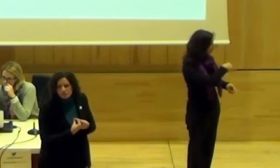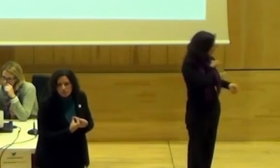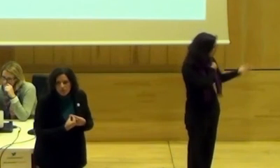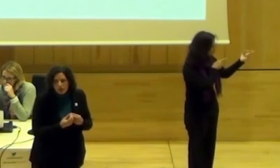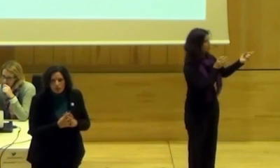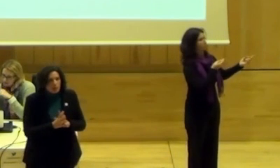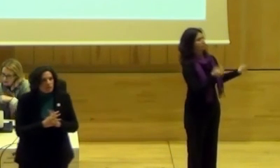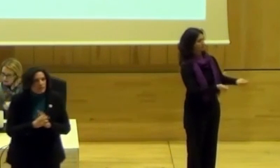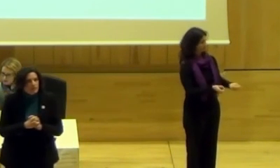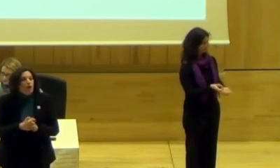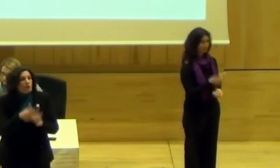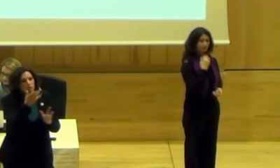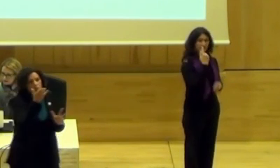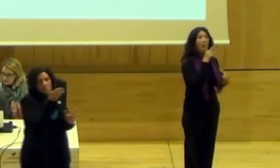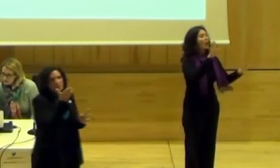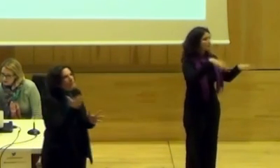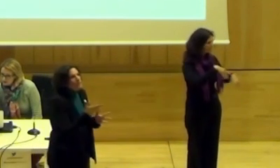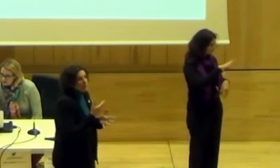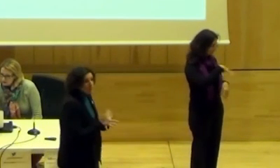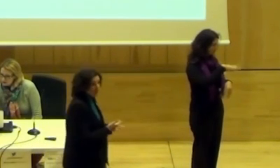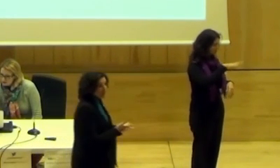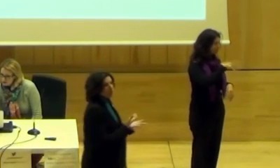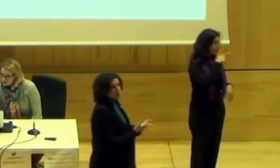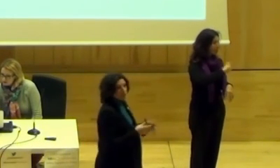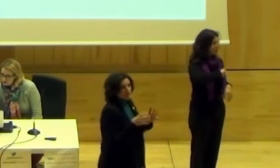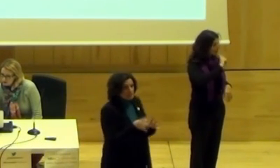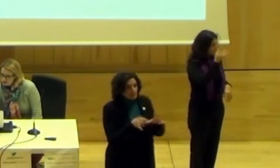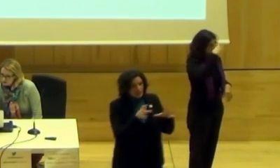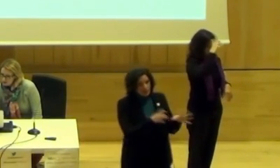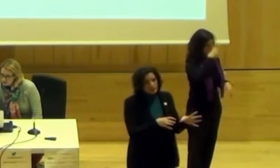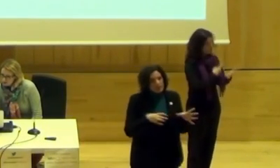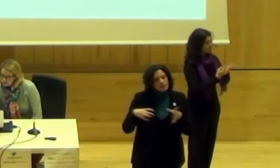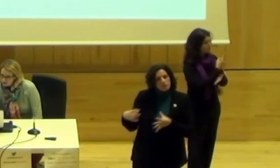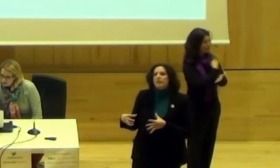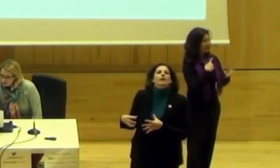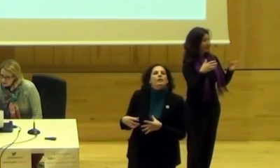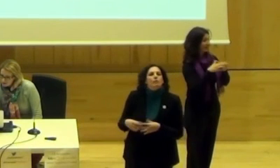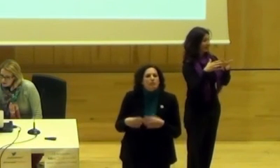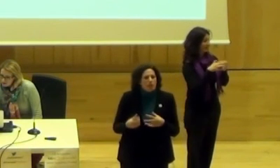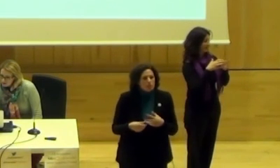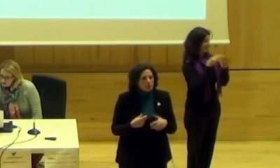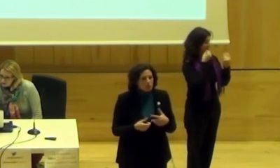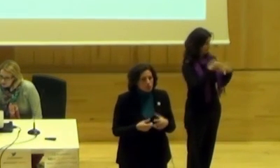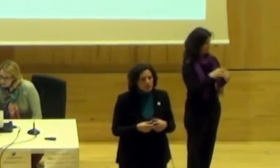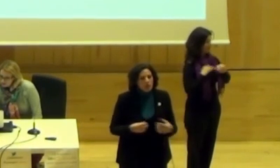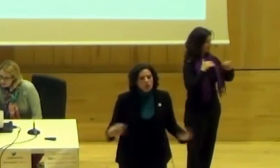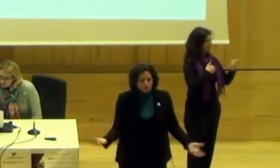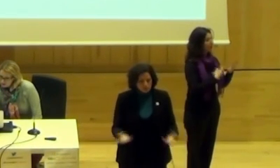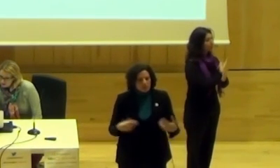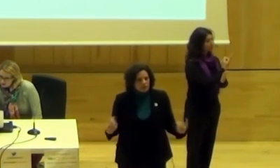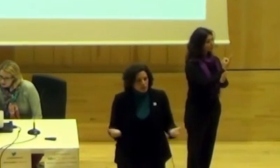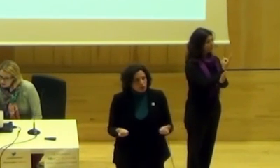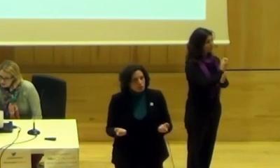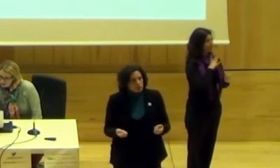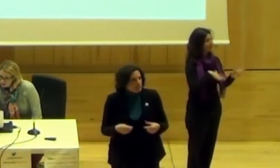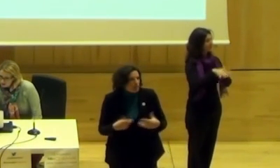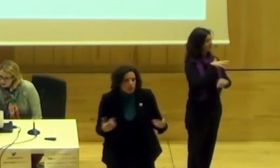propiedad. ¿De acuerdo? Bueno, como esa, tenemos que tener una ruta que va a ser de Granada a través de las personas. Hemos empezado primero con ruta,